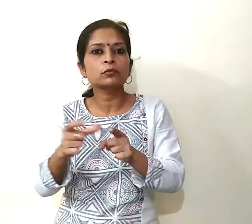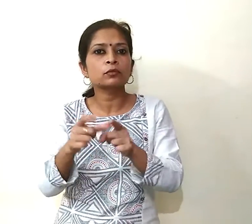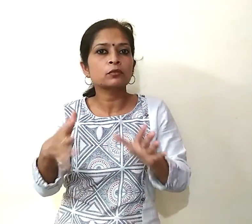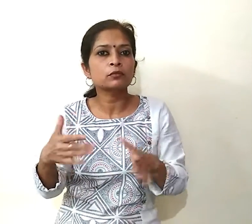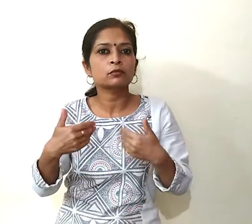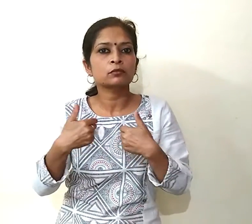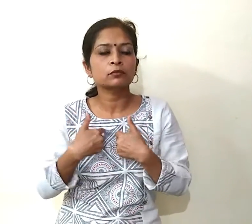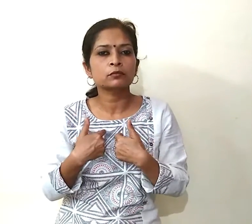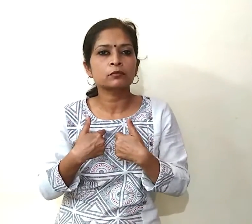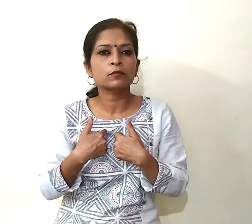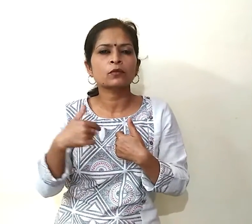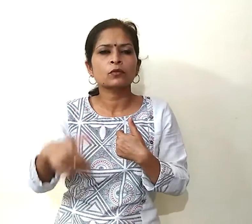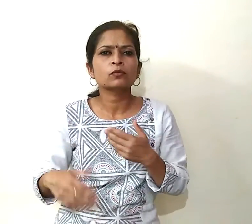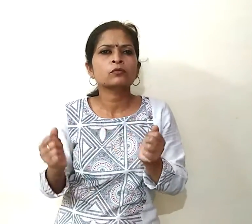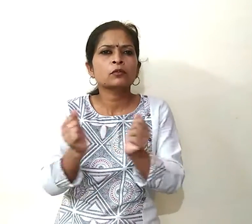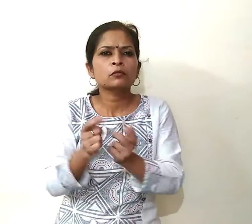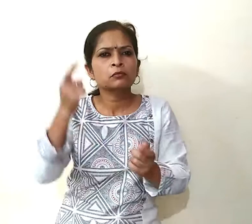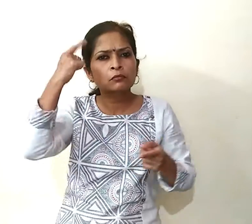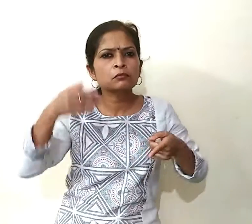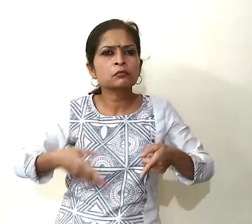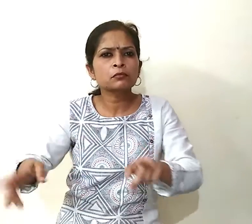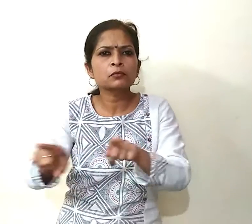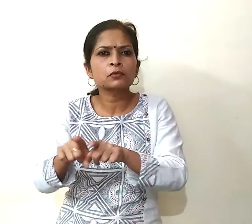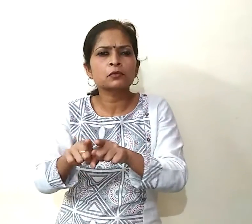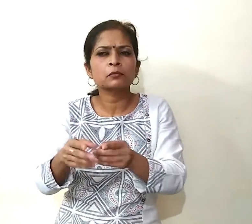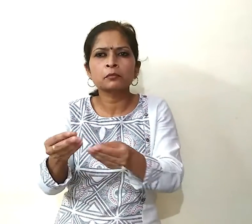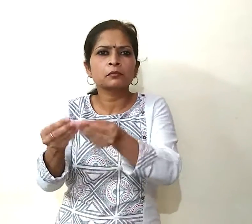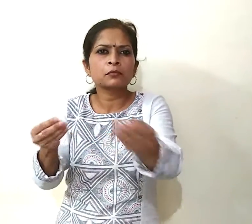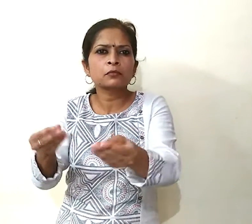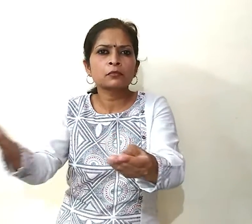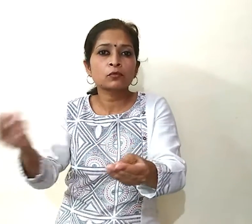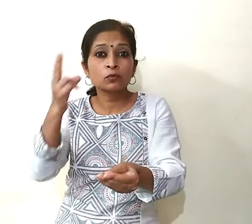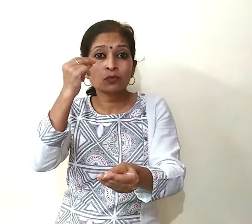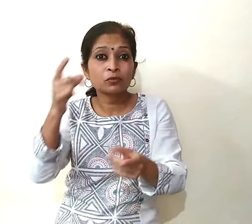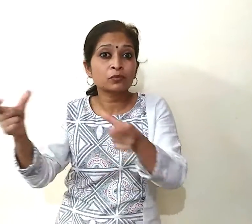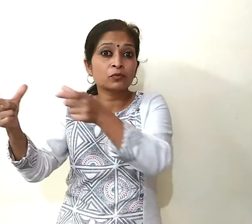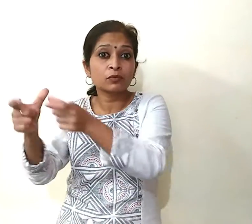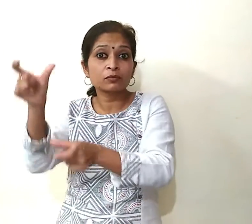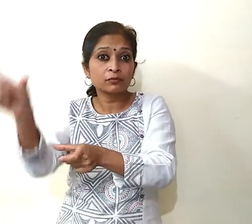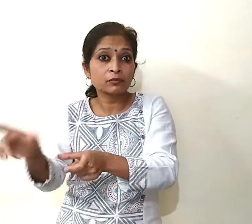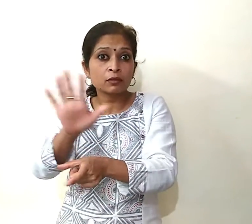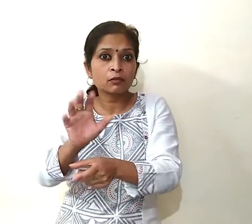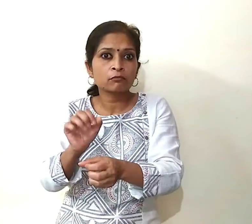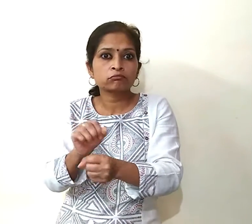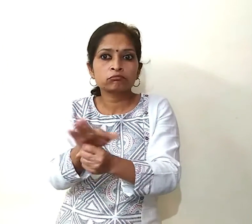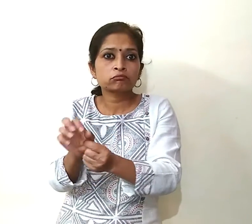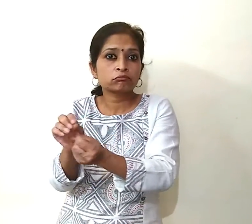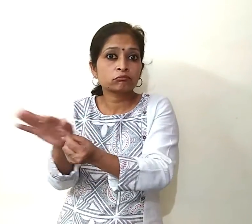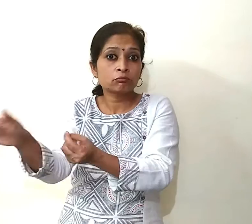साथ ही अगर आपके गंतवे के रास्ते में ये आपके निकट कोई ओरेंज जोन वाला व्यक्ति है यानि कि संक्रमान की